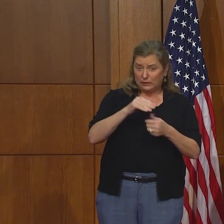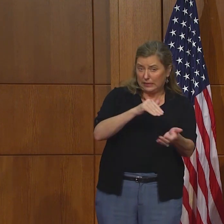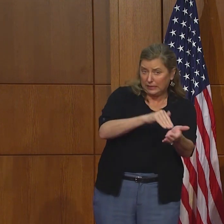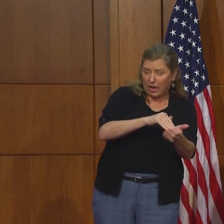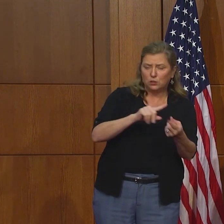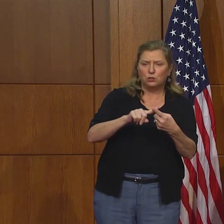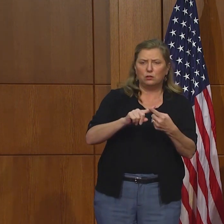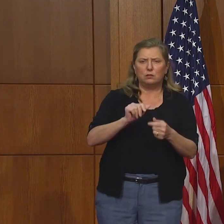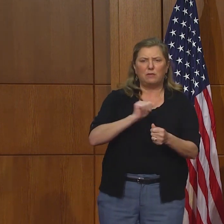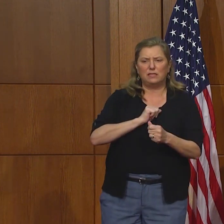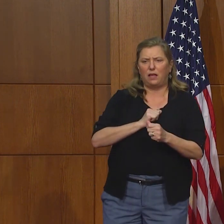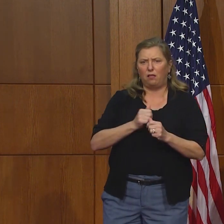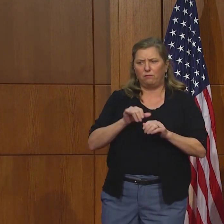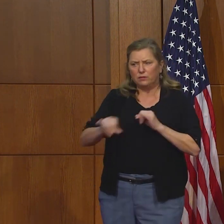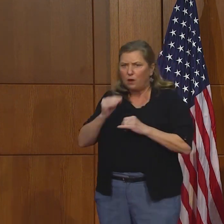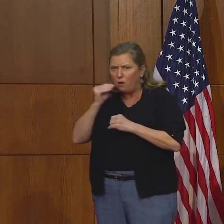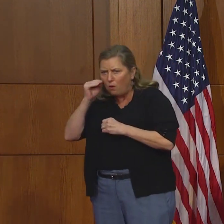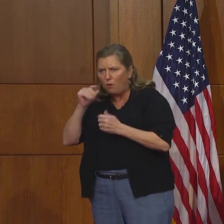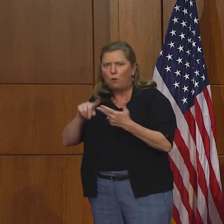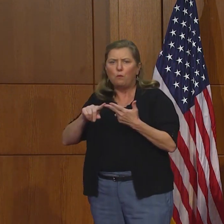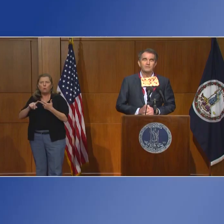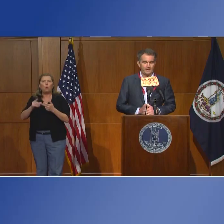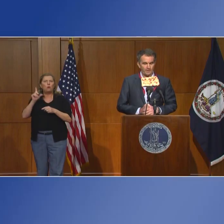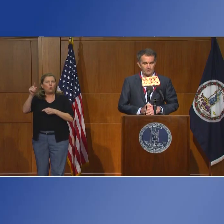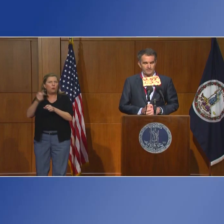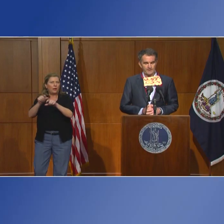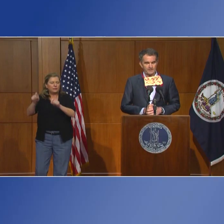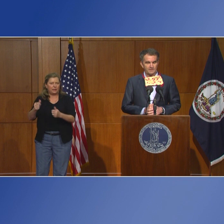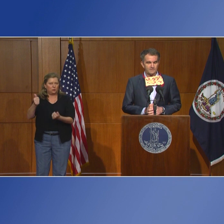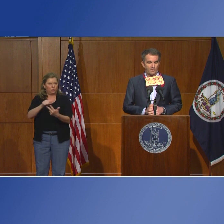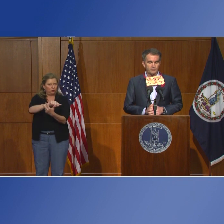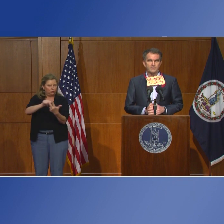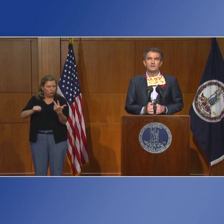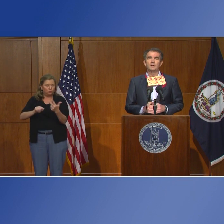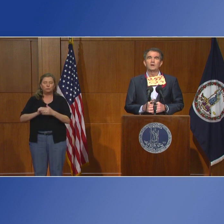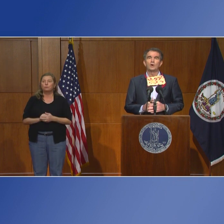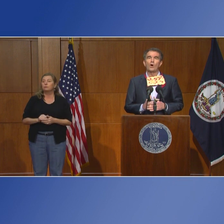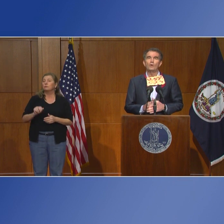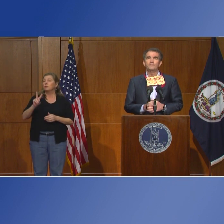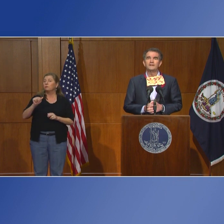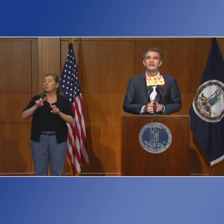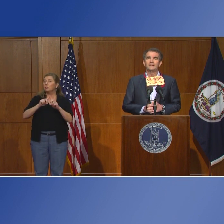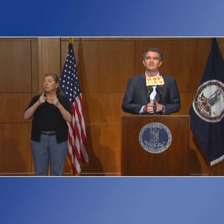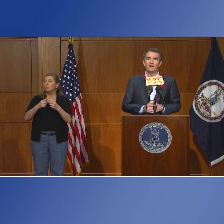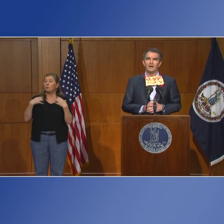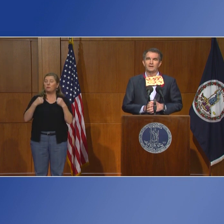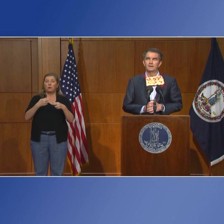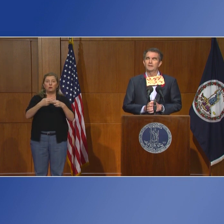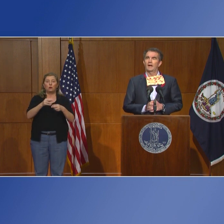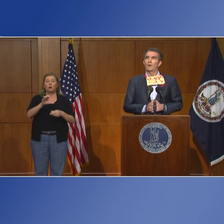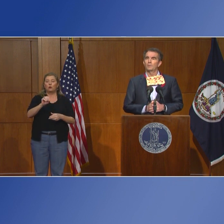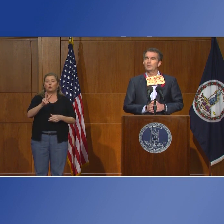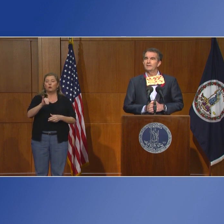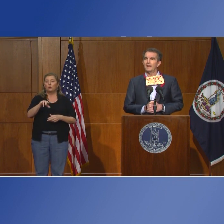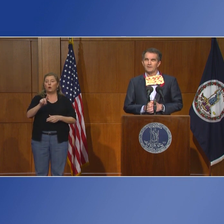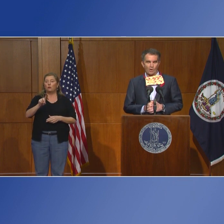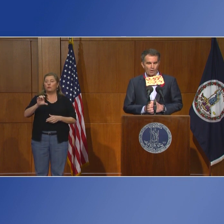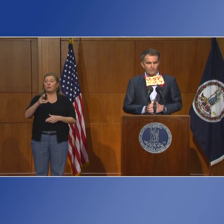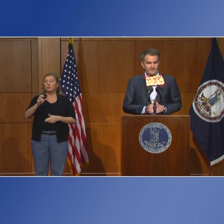necesita la persona ir al doctor, aislarse o ayudar, buscar ayuda en un hospital.